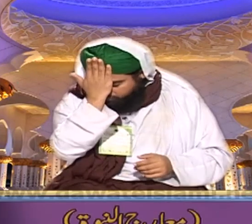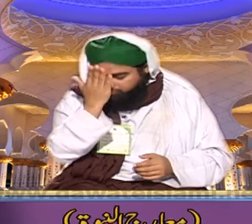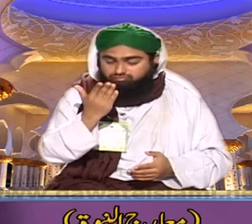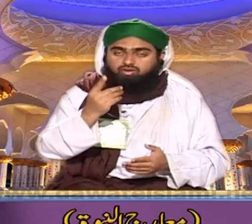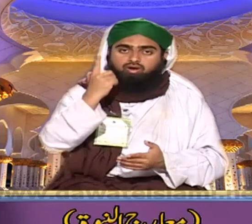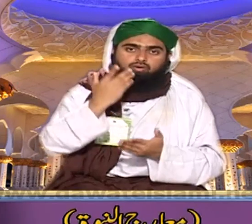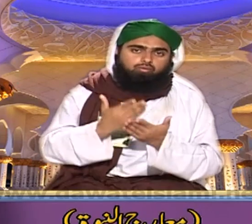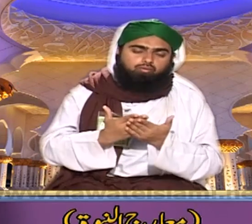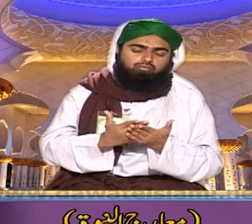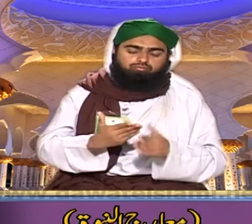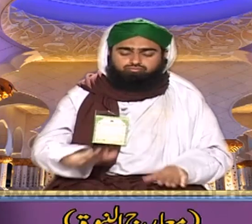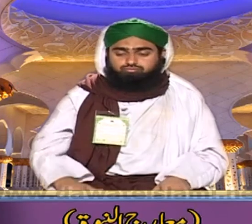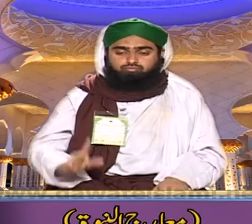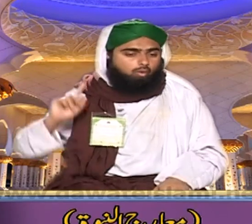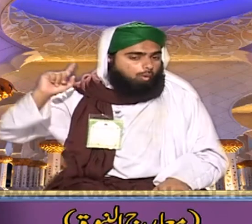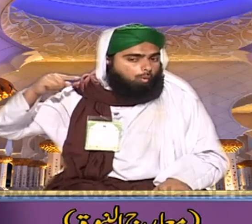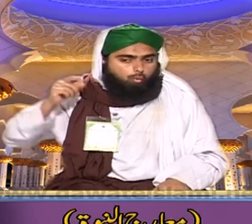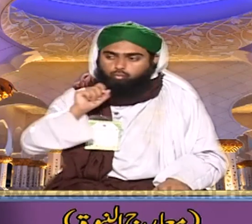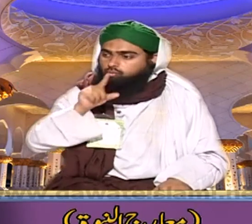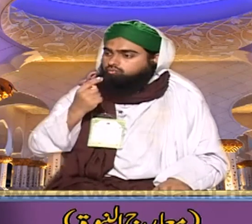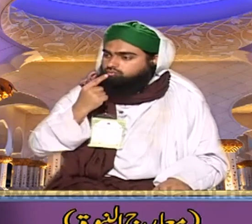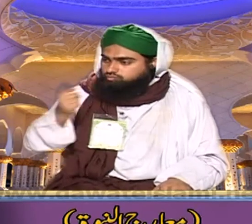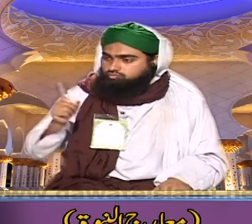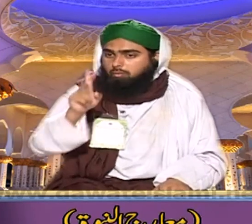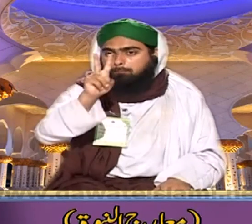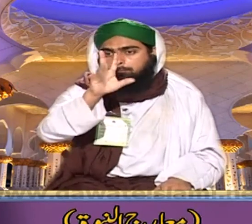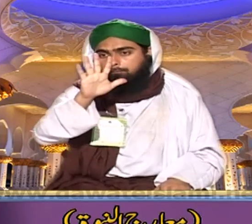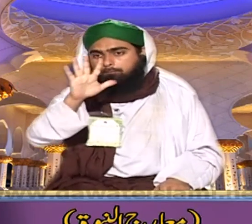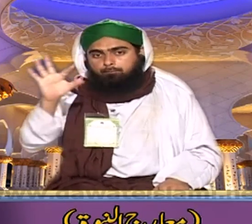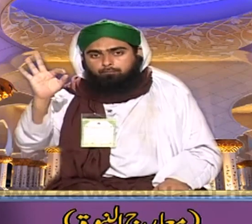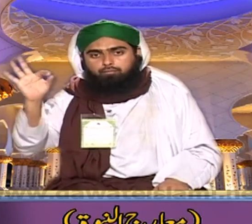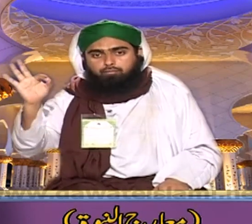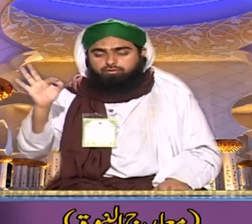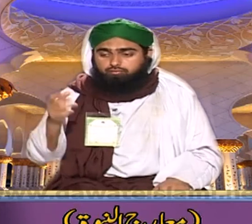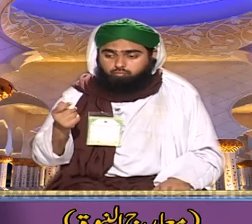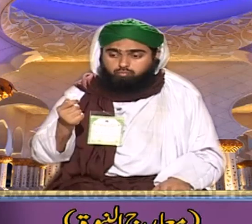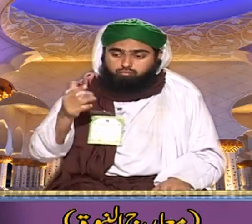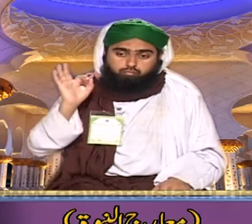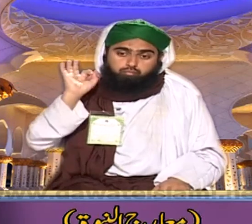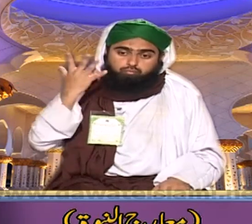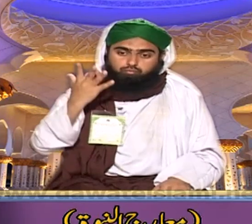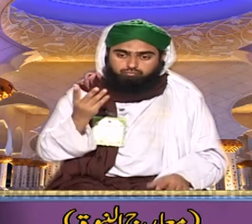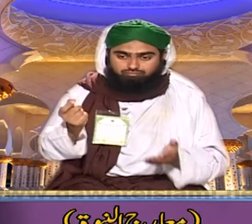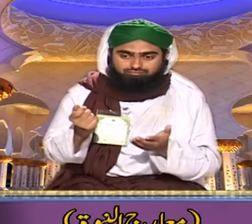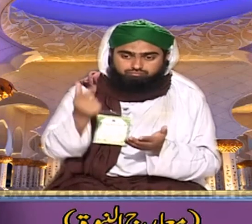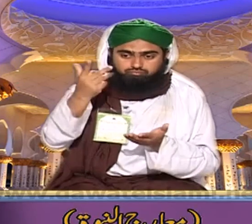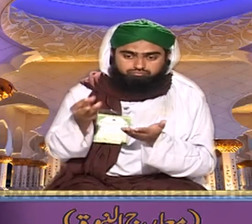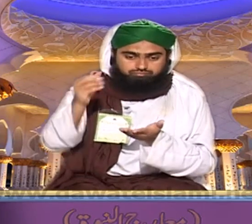اپنے غلام کو کلر کیا اور دھائی ہزار درہم منگوائے پانچ سو درہم اس کو